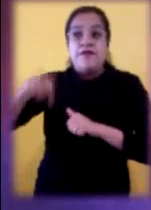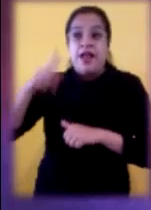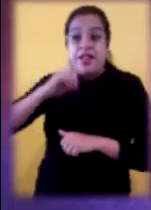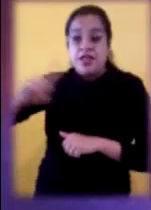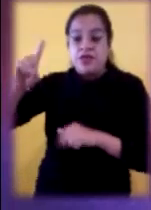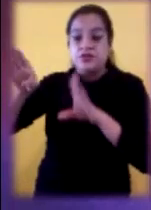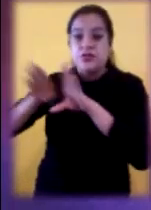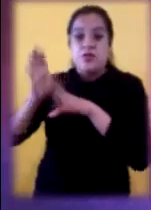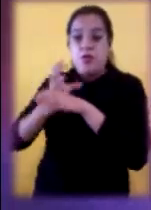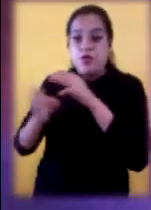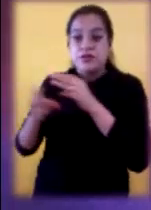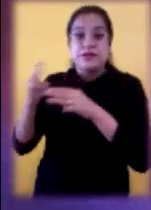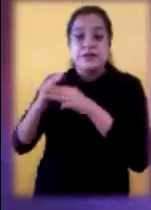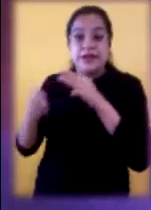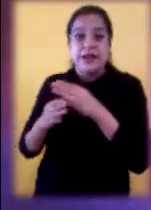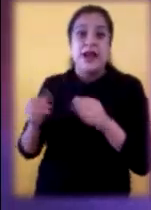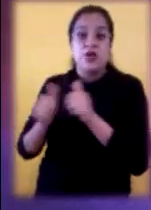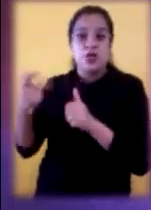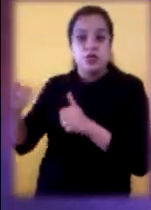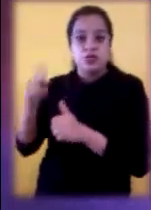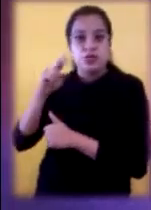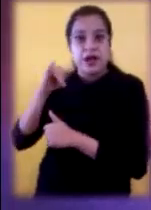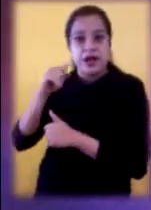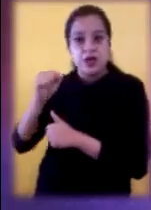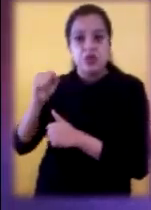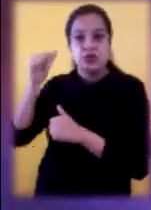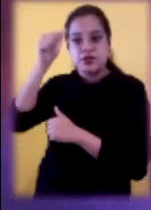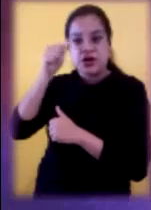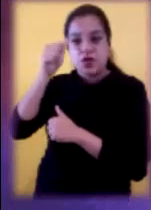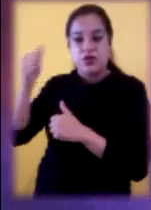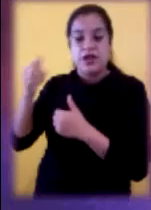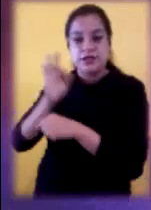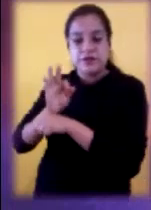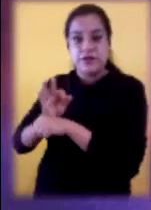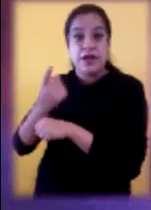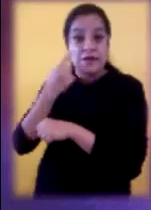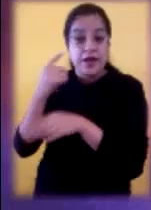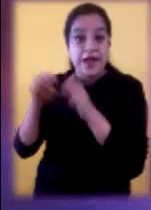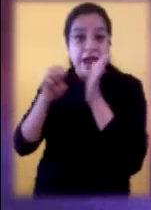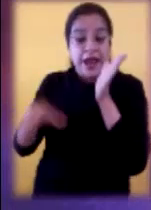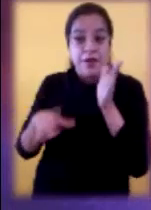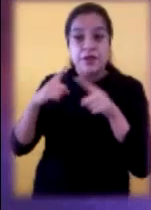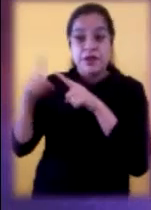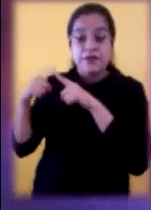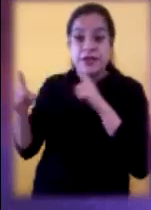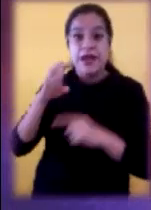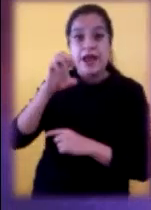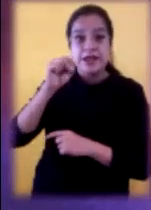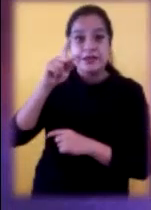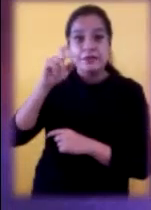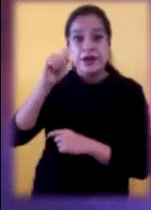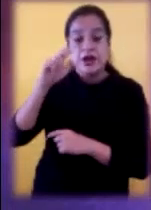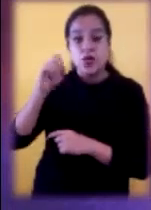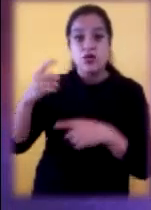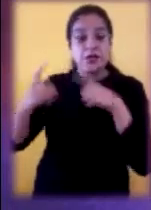defensores y sus sacerdotes. Basta mirar los nuevos espectáculos, los deportes, los negocios o la política.